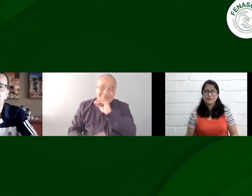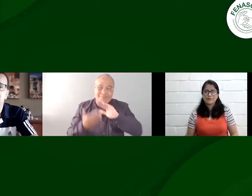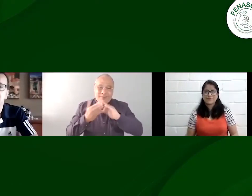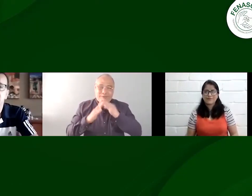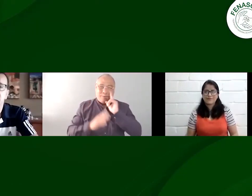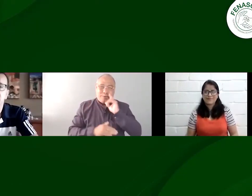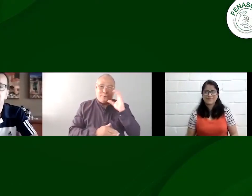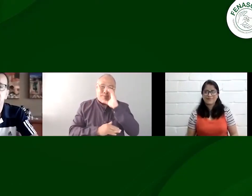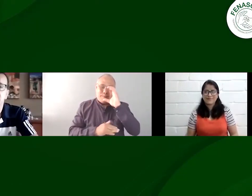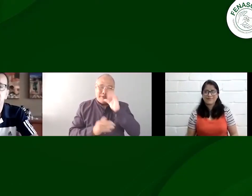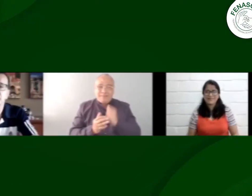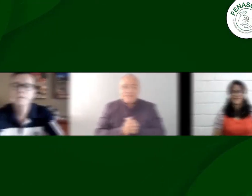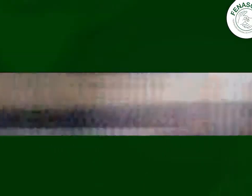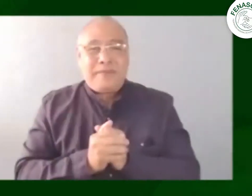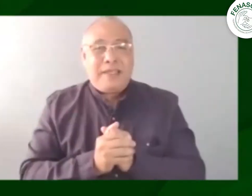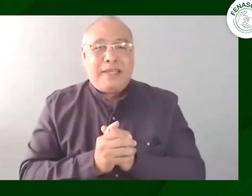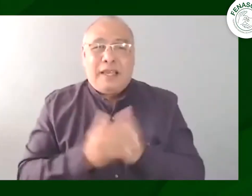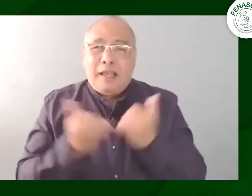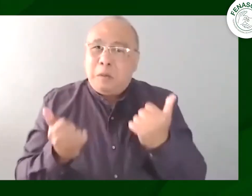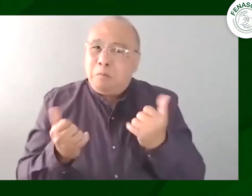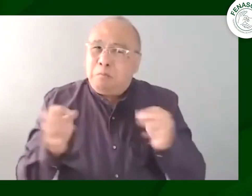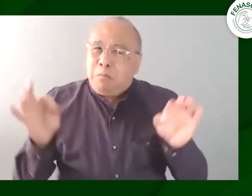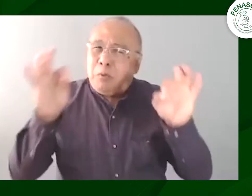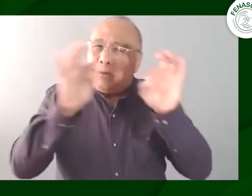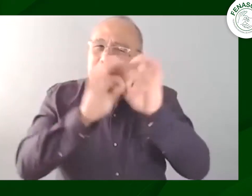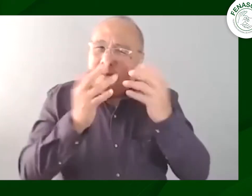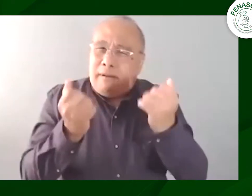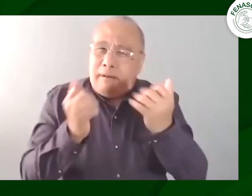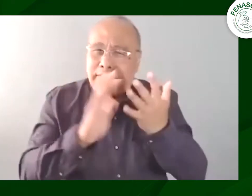hola un saludo a toda la comunidad sorda colombiana